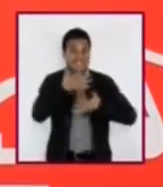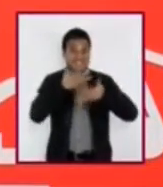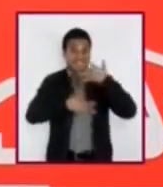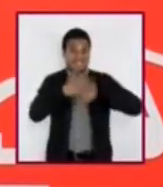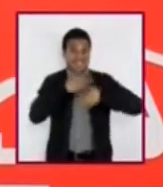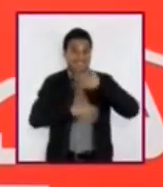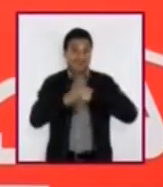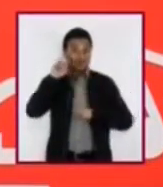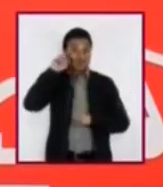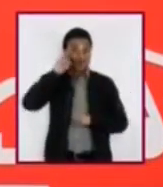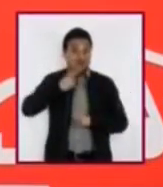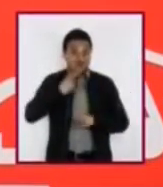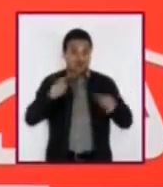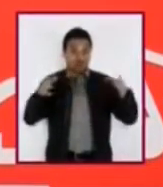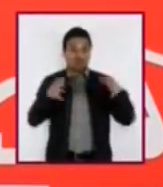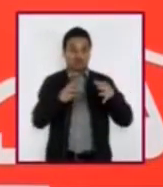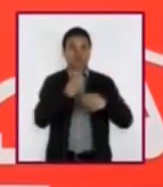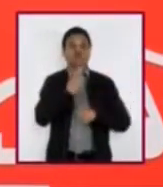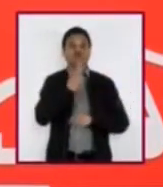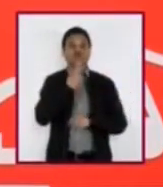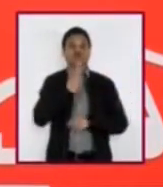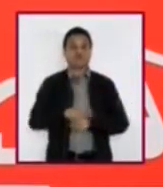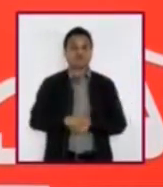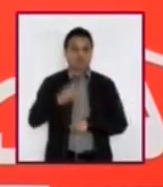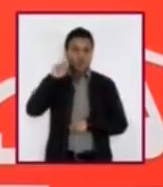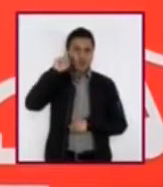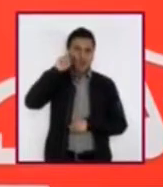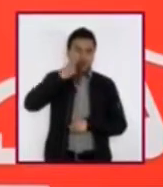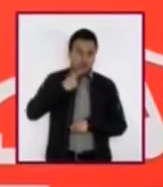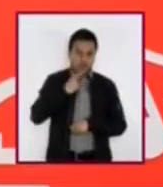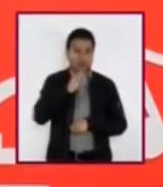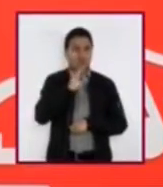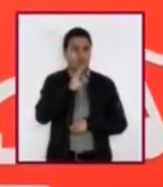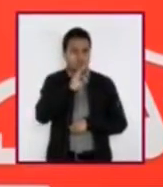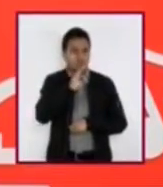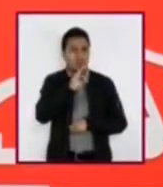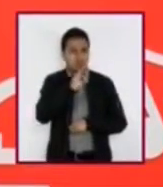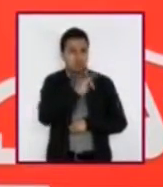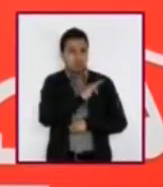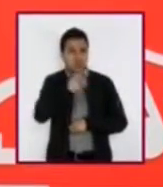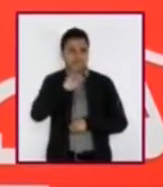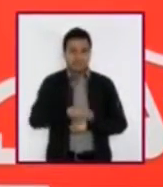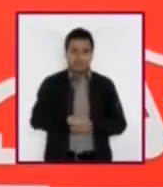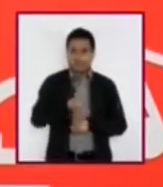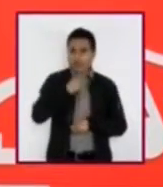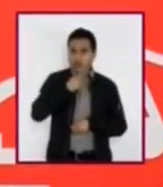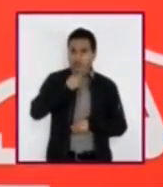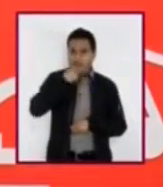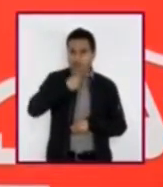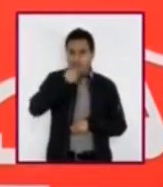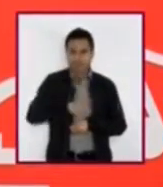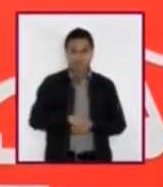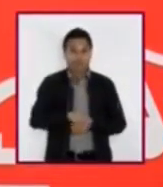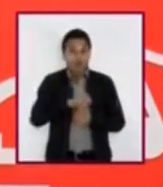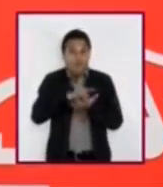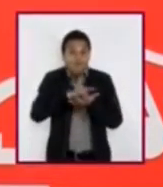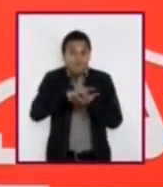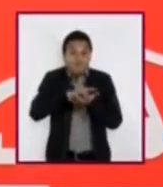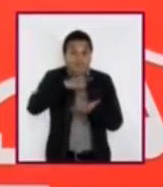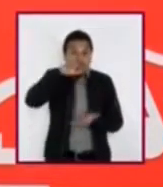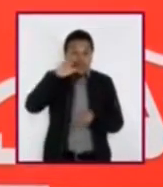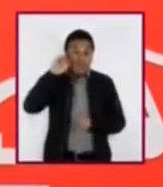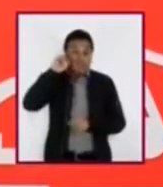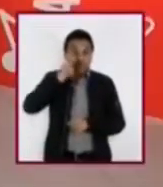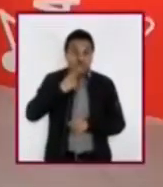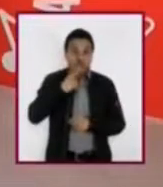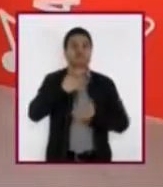sorda. Aunque mucha gente sorda llega a hablar alguna lengua oral, es decir, hace sonidos con la boca, la mayoría de sus miembros aprenden la